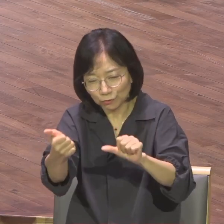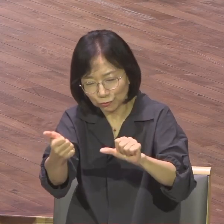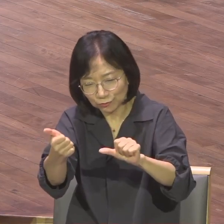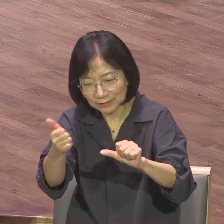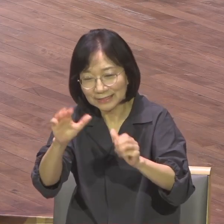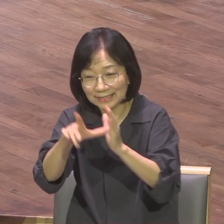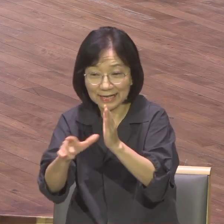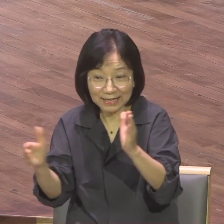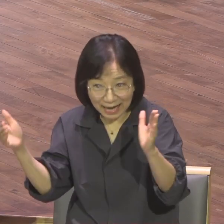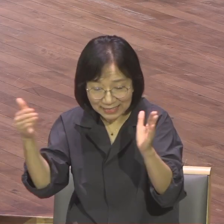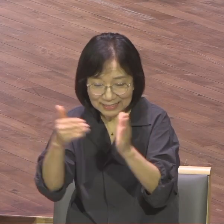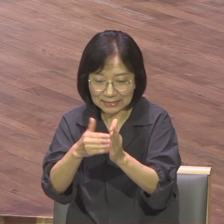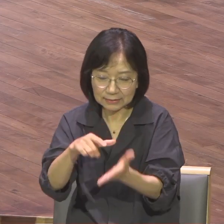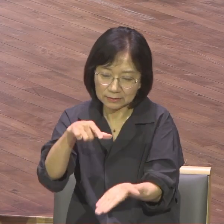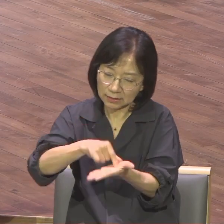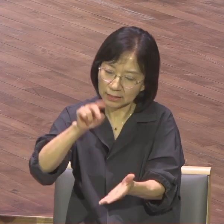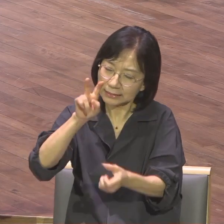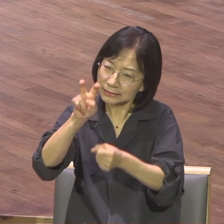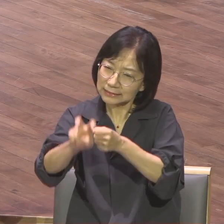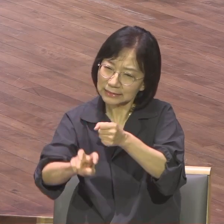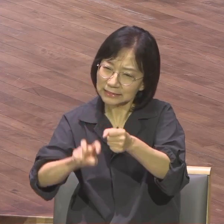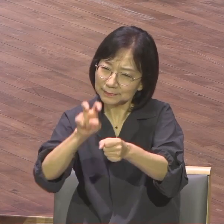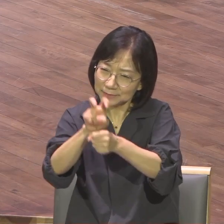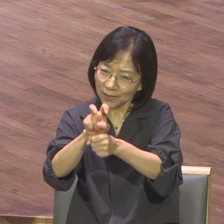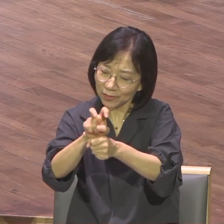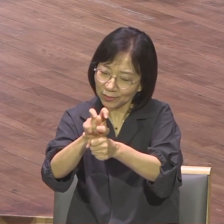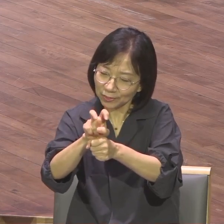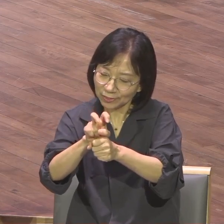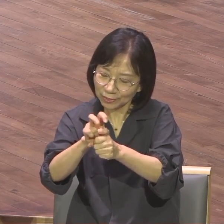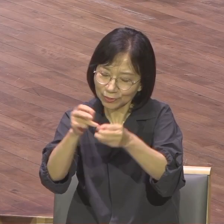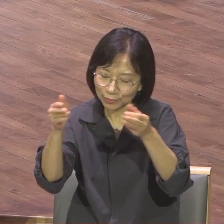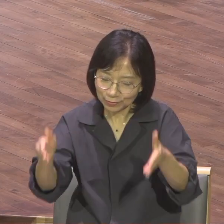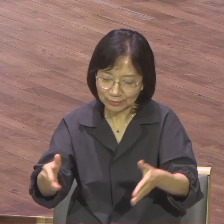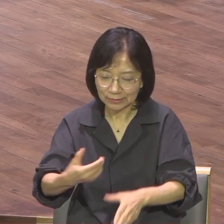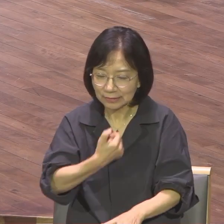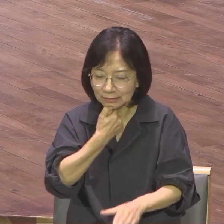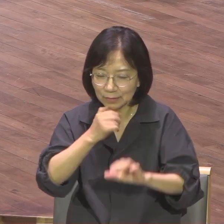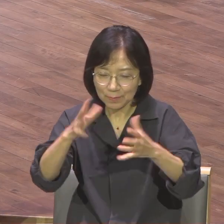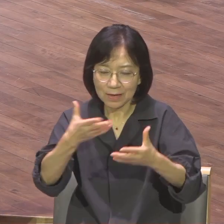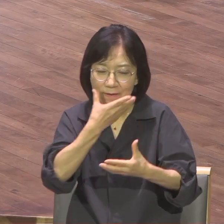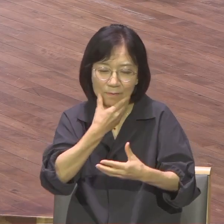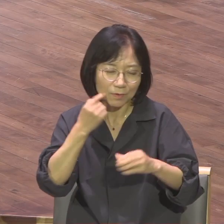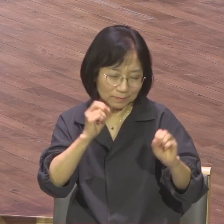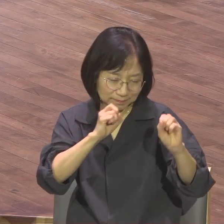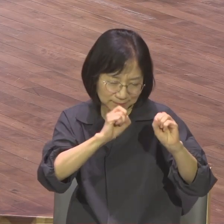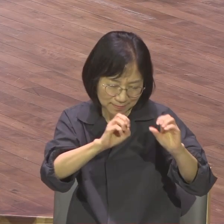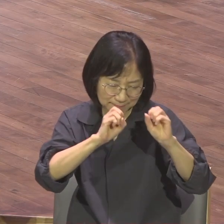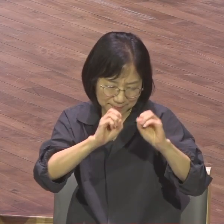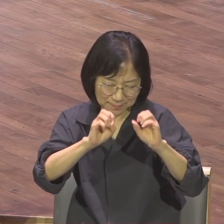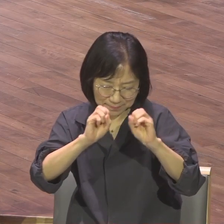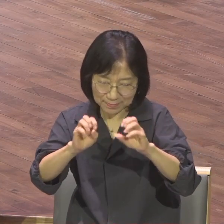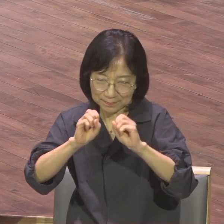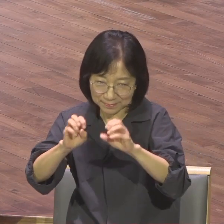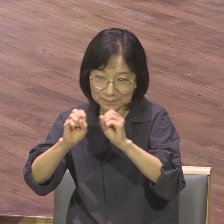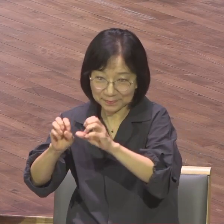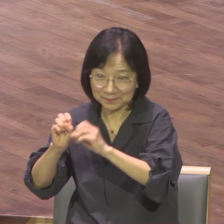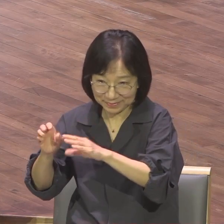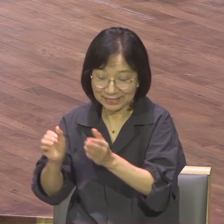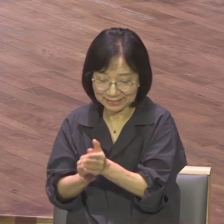본격적인 로마 복음화의 사역을 감당하게 됩니다. 아라비아 광려에서 3년, 그리고